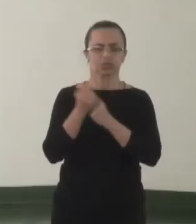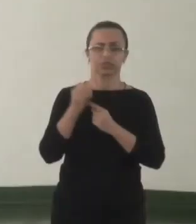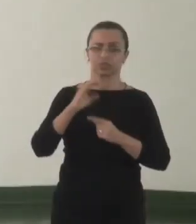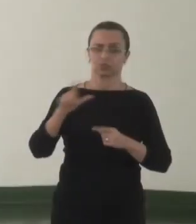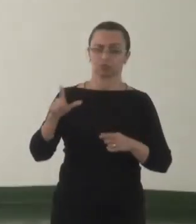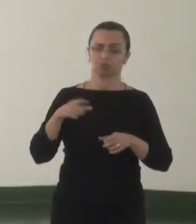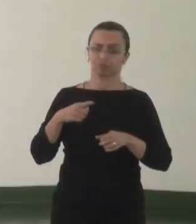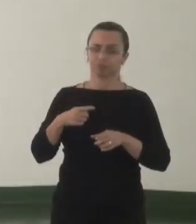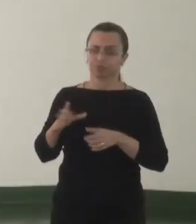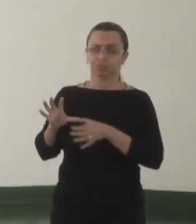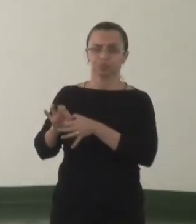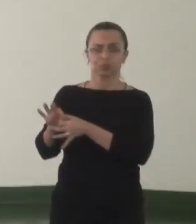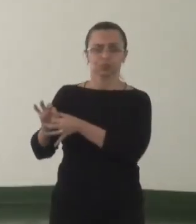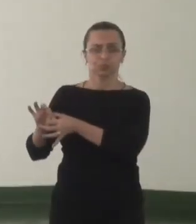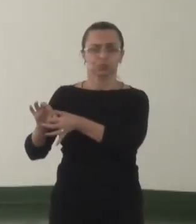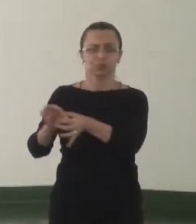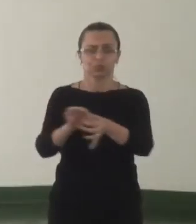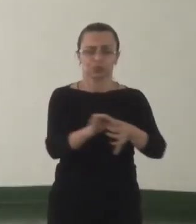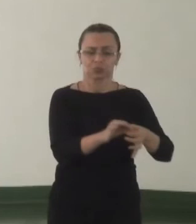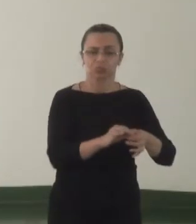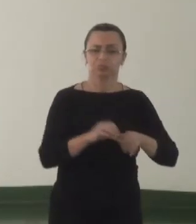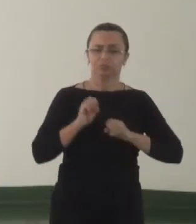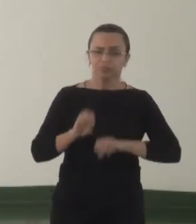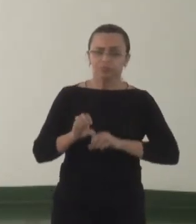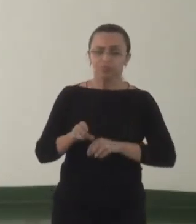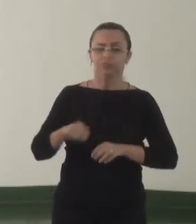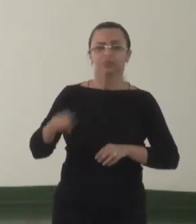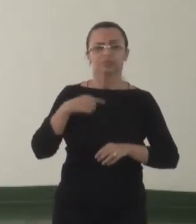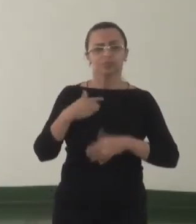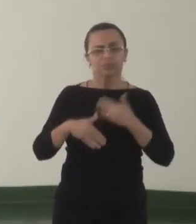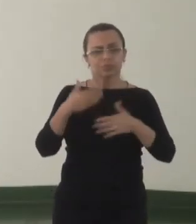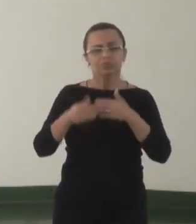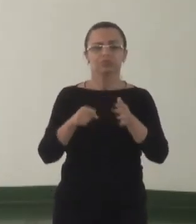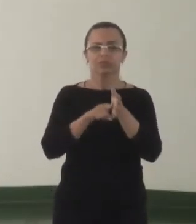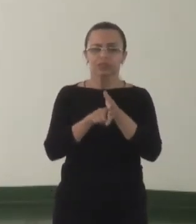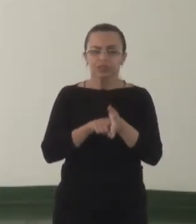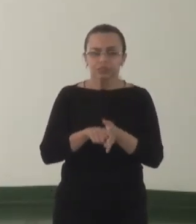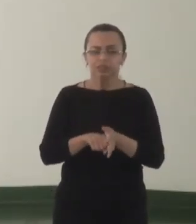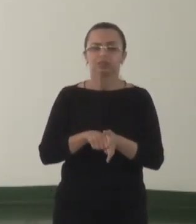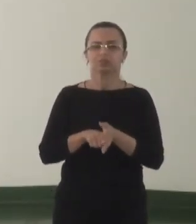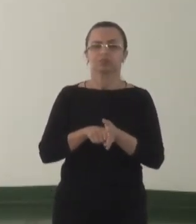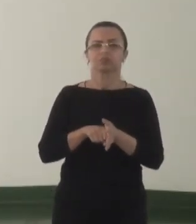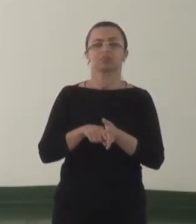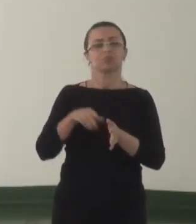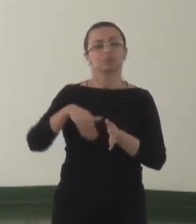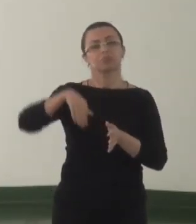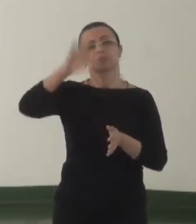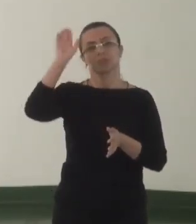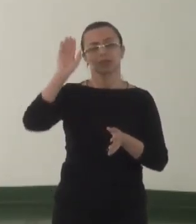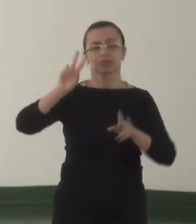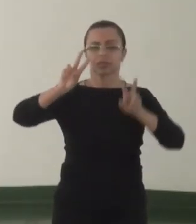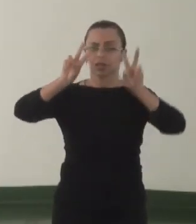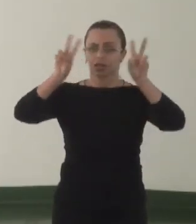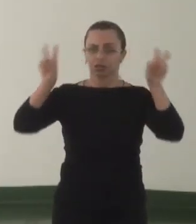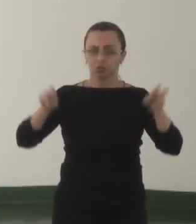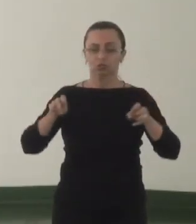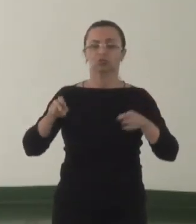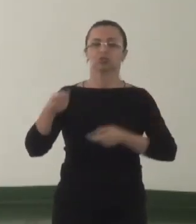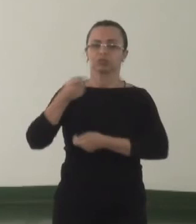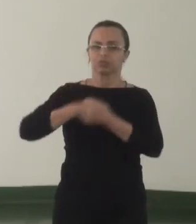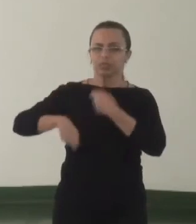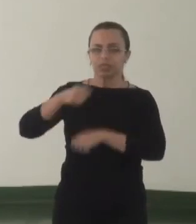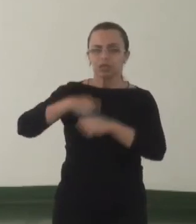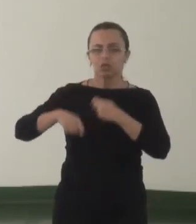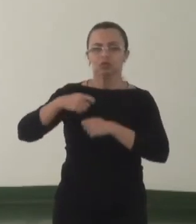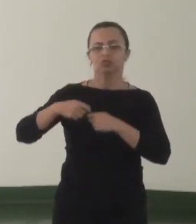para desenvolver e realizar ensino e pesquisa de extensão sobre o tema tráfico de